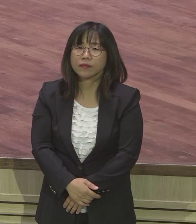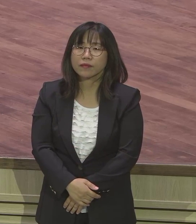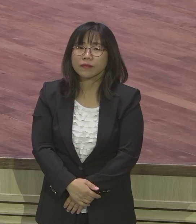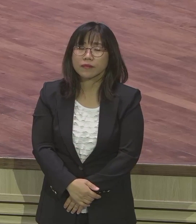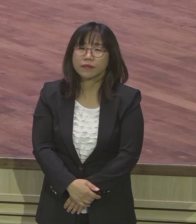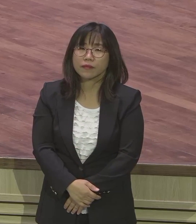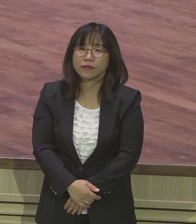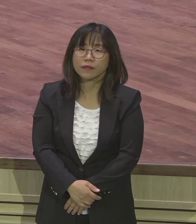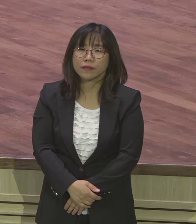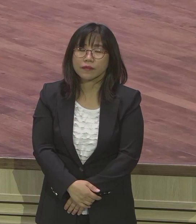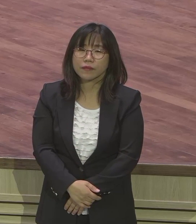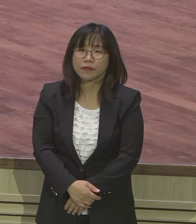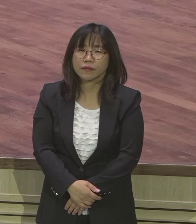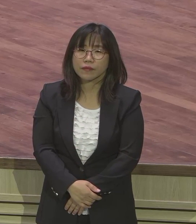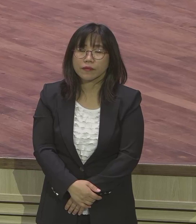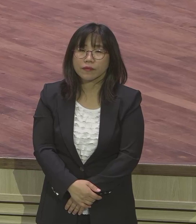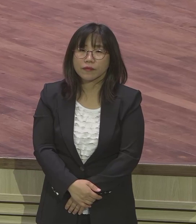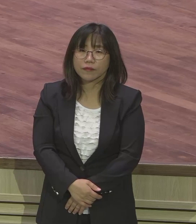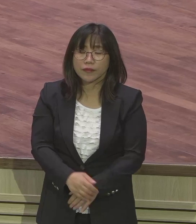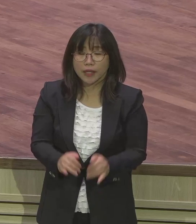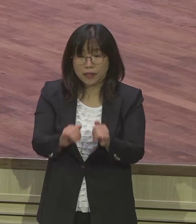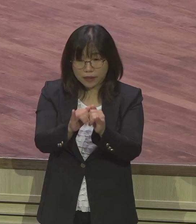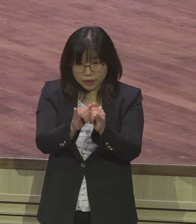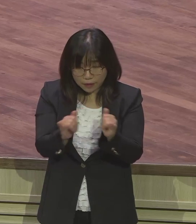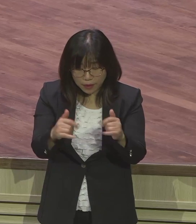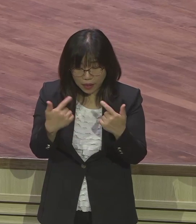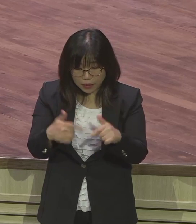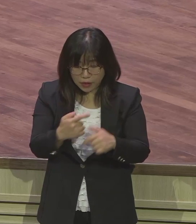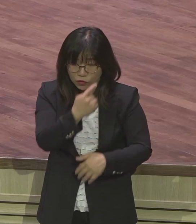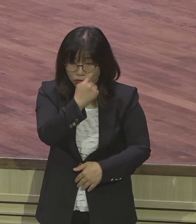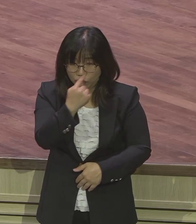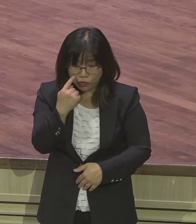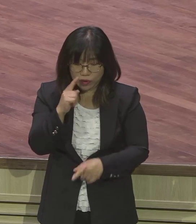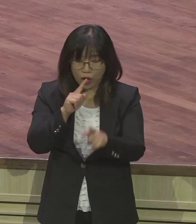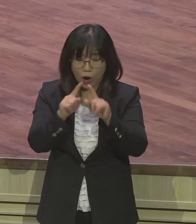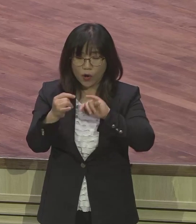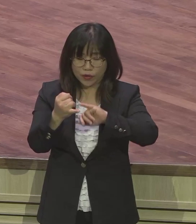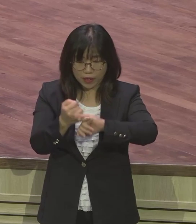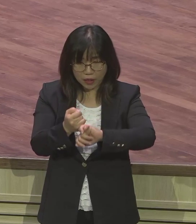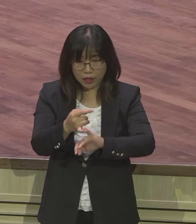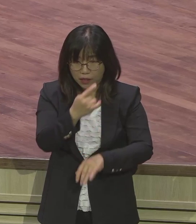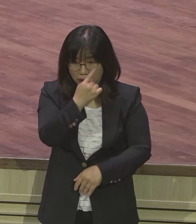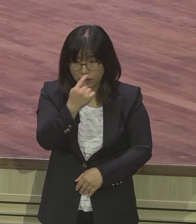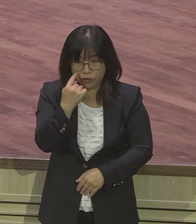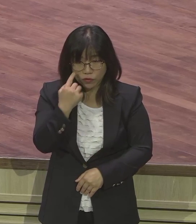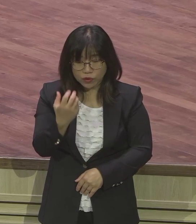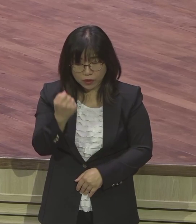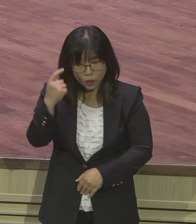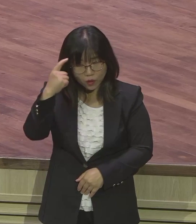서로 은약적 관점에서 서로 서로를 보금적 관점에서 내 기준에서 보지 말고